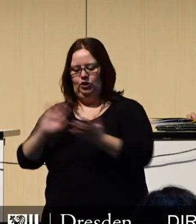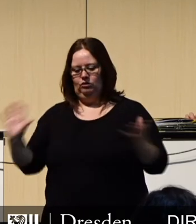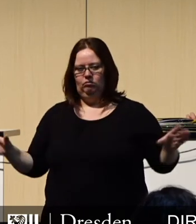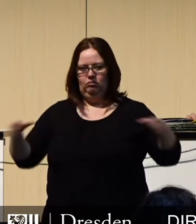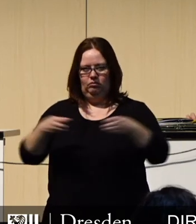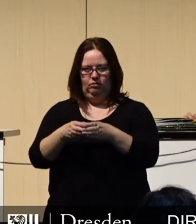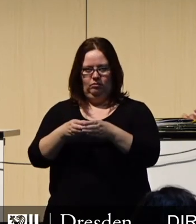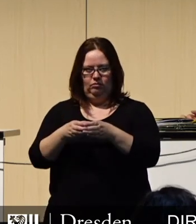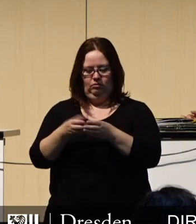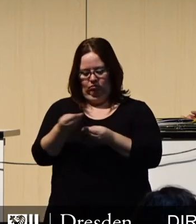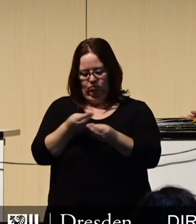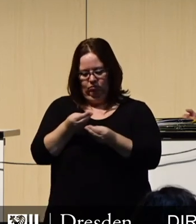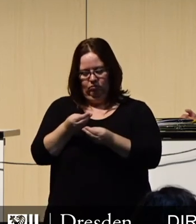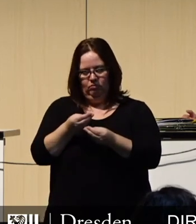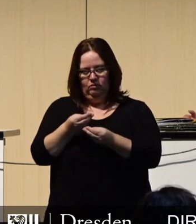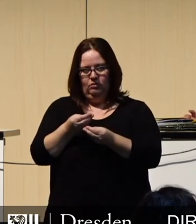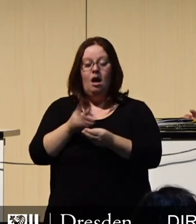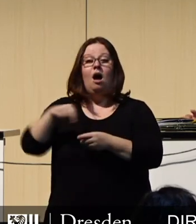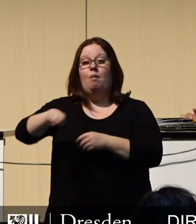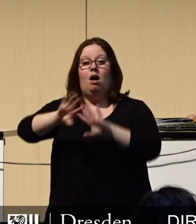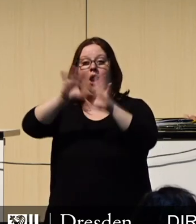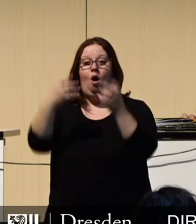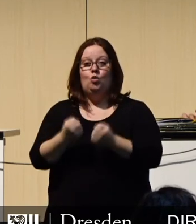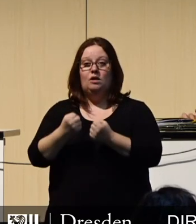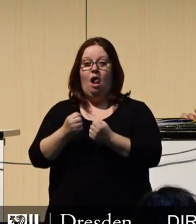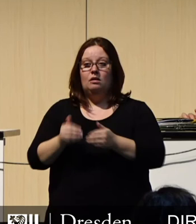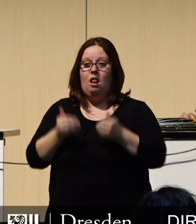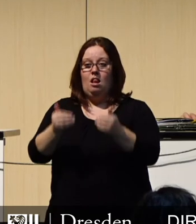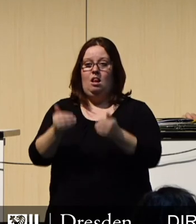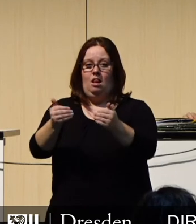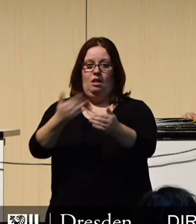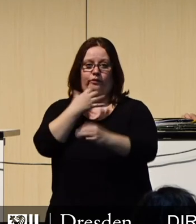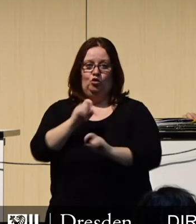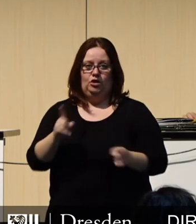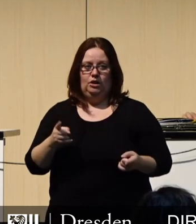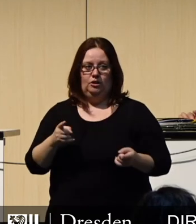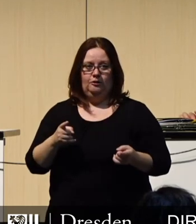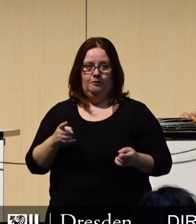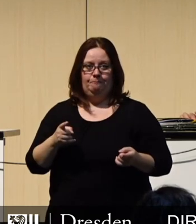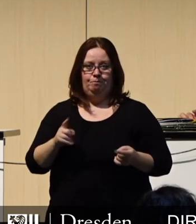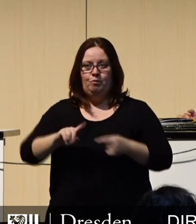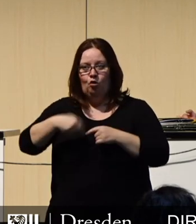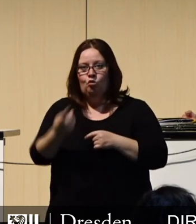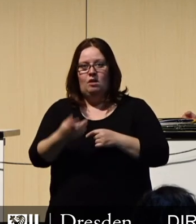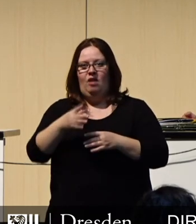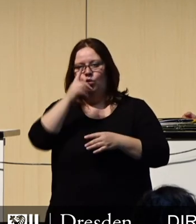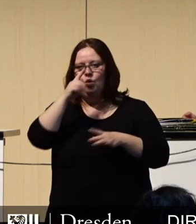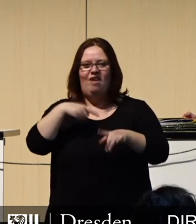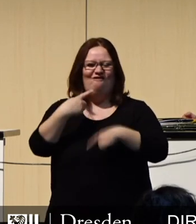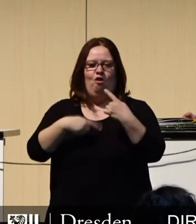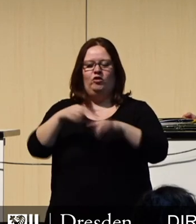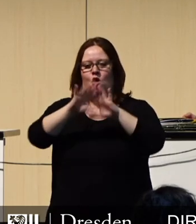Gleichzeitig wollten wir aber nicht den Haushalt zu weit nach hinten schieben und eine monatelange vorläufige